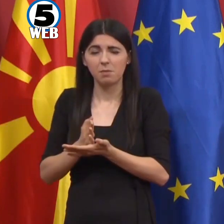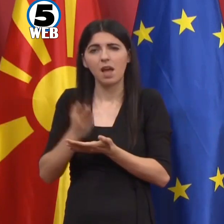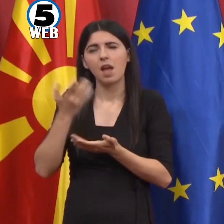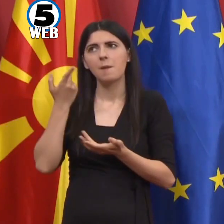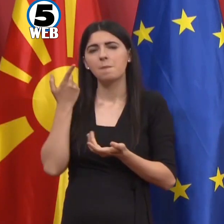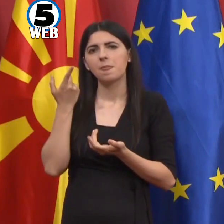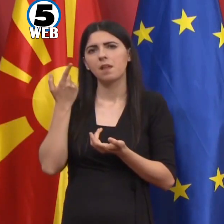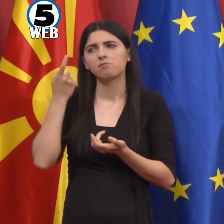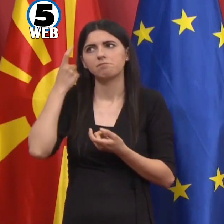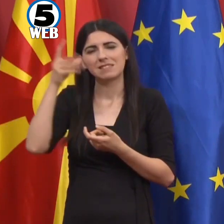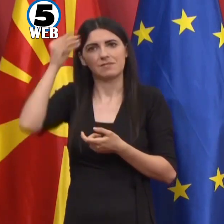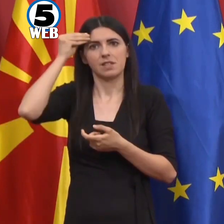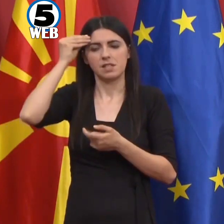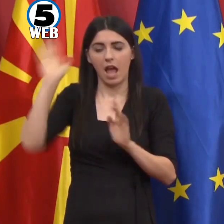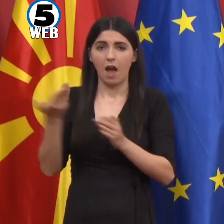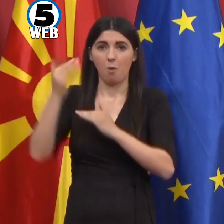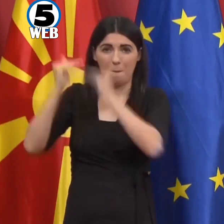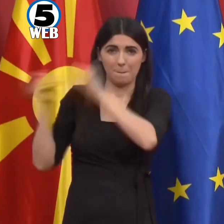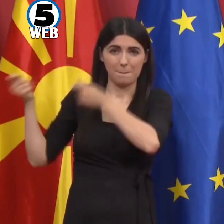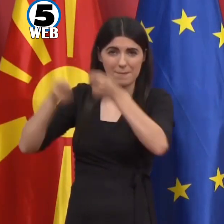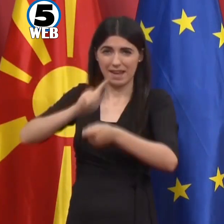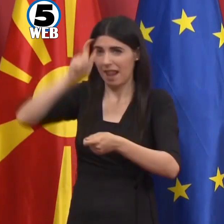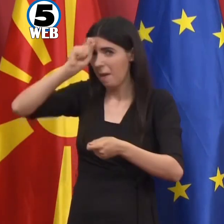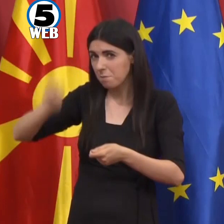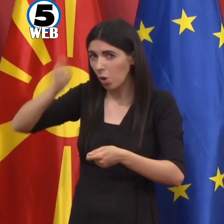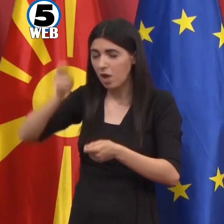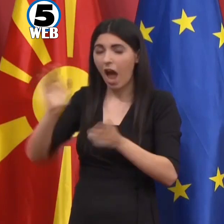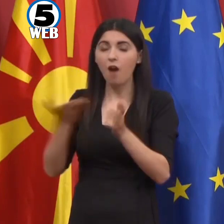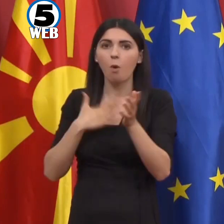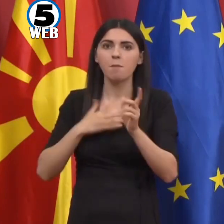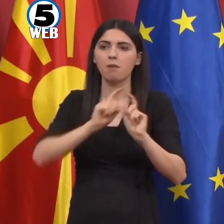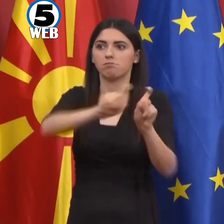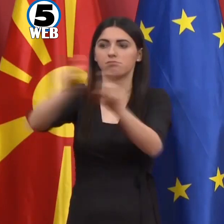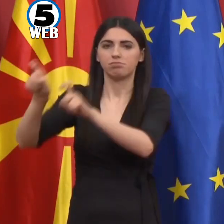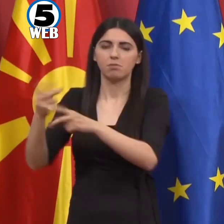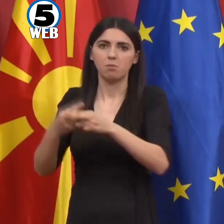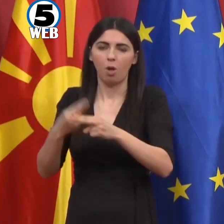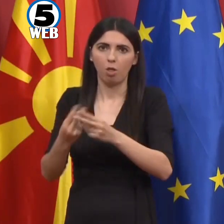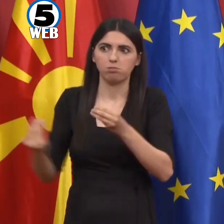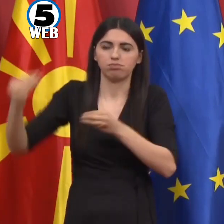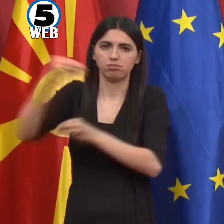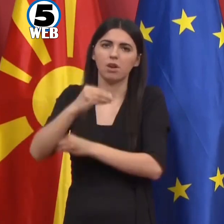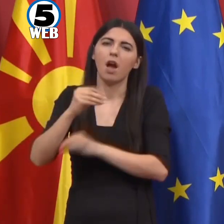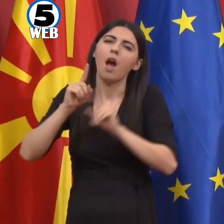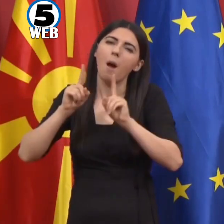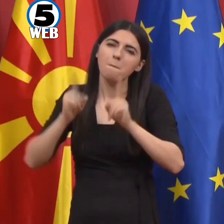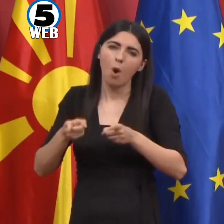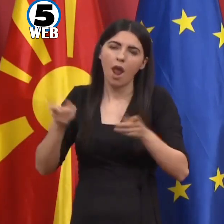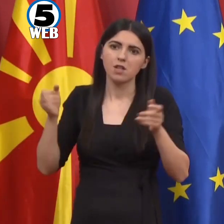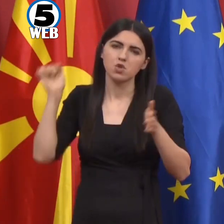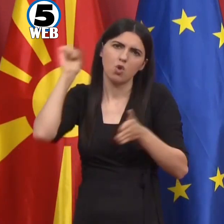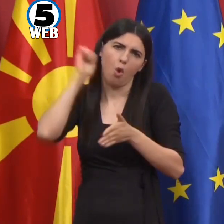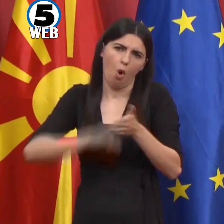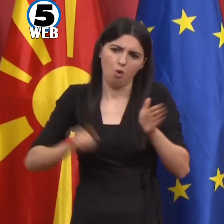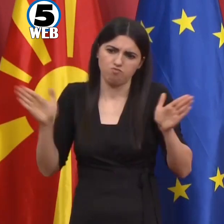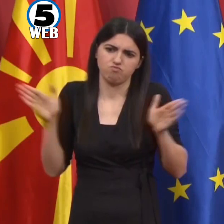придржуваме до мерките и има сголемена трансмисија на вирусот, и има поголем број на пациенти, ќе се воведуваат рестриктивни мерки.